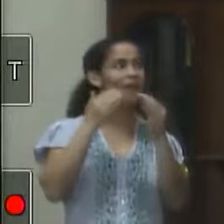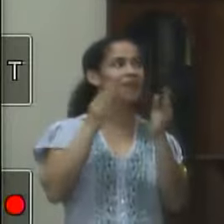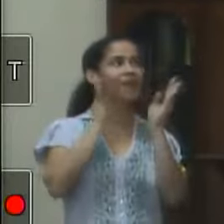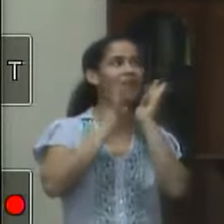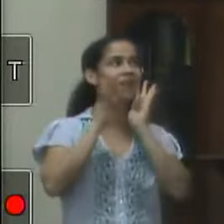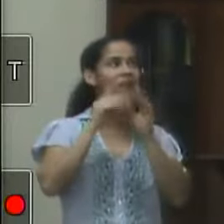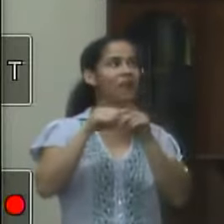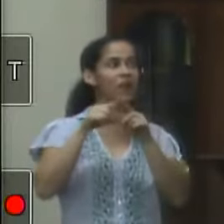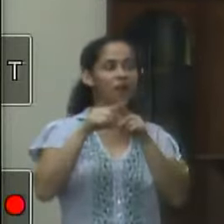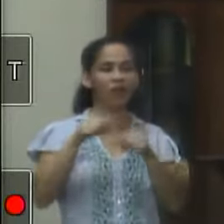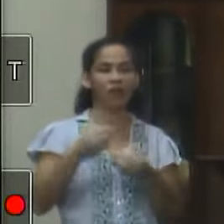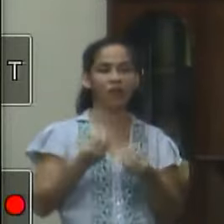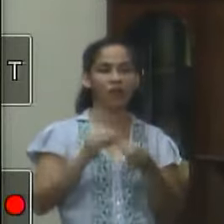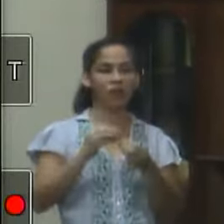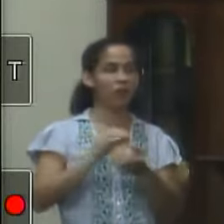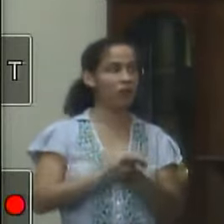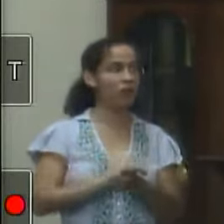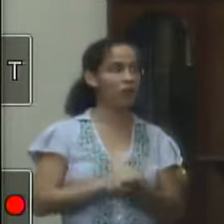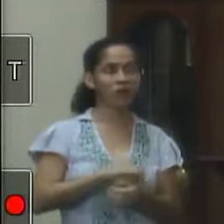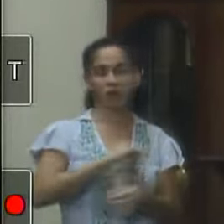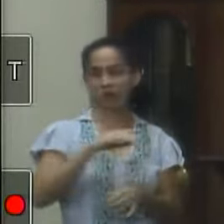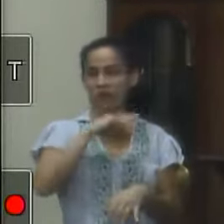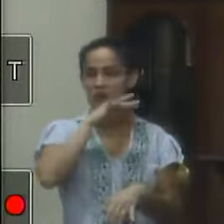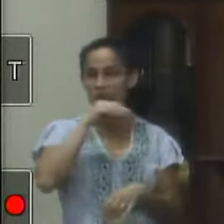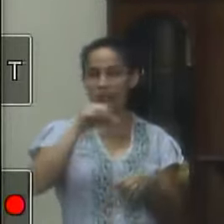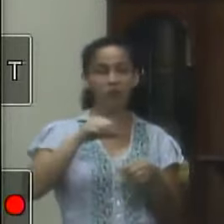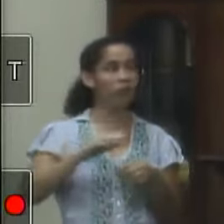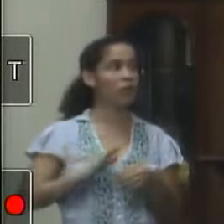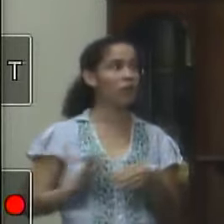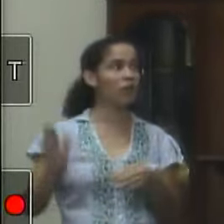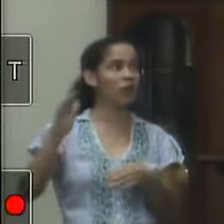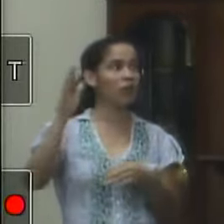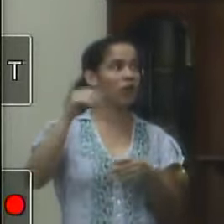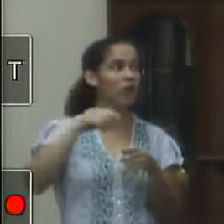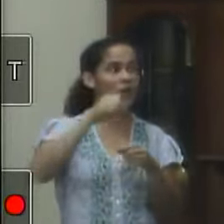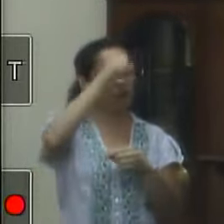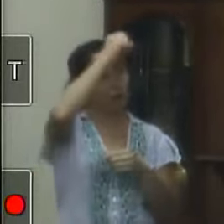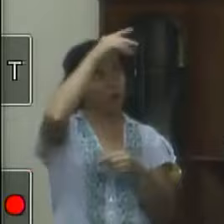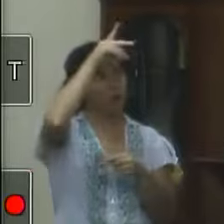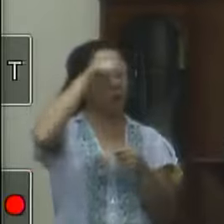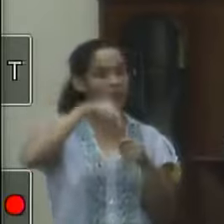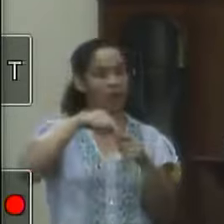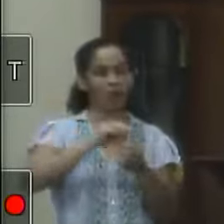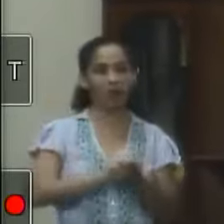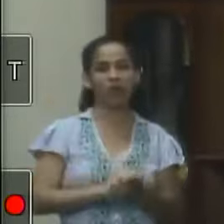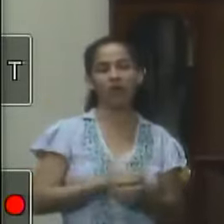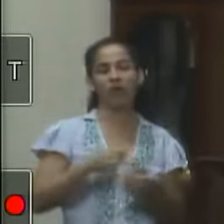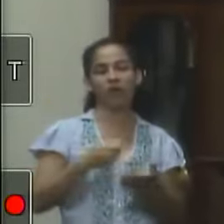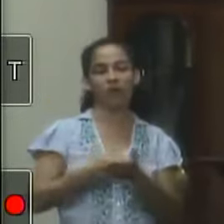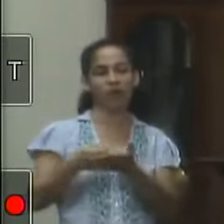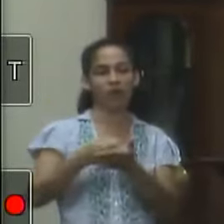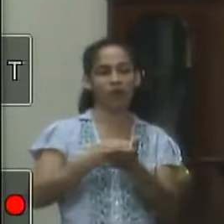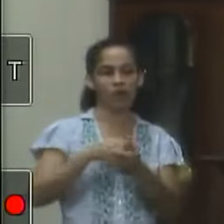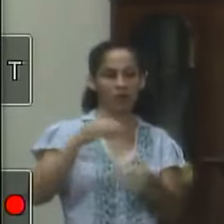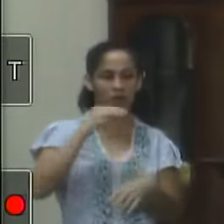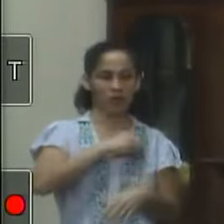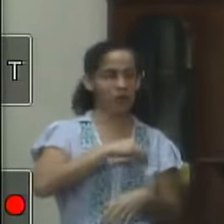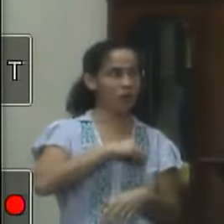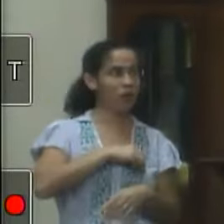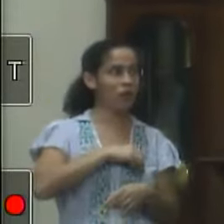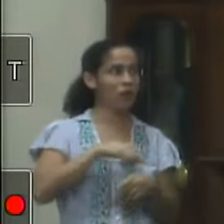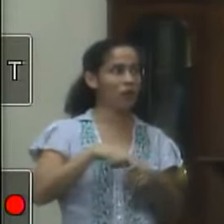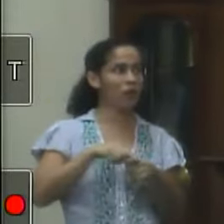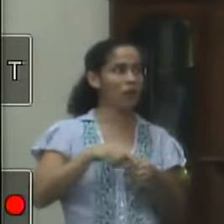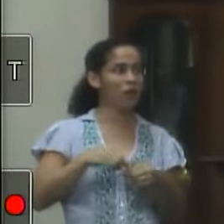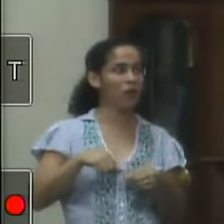boicotando o vereador aqui não porque na hora que o bicho pega quem vai subir morro para pedir voto para o prefeito são eles aqui quem vai pagar o teu salarinho no final do